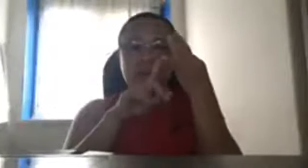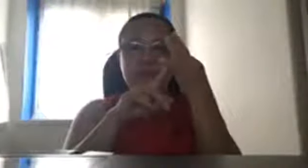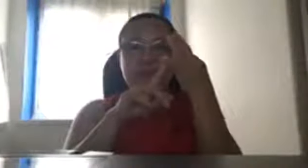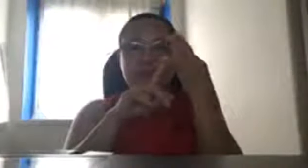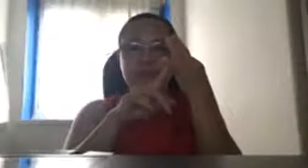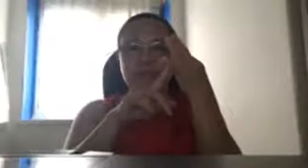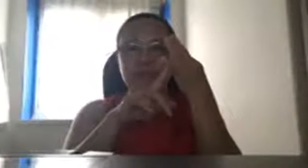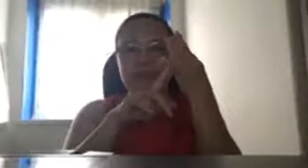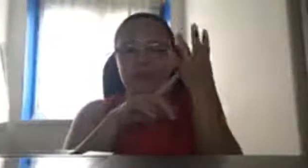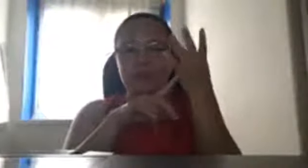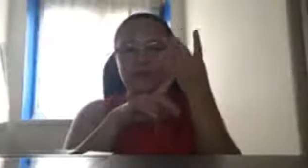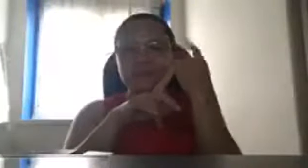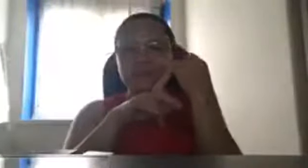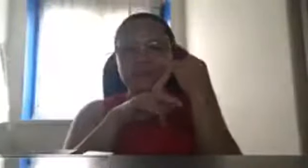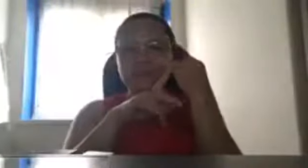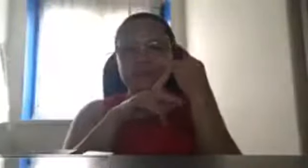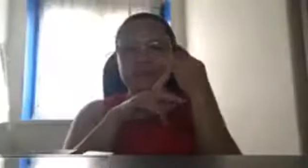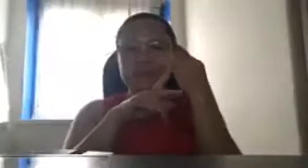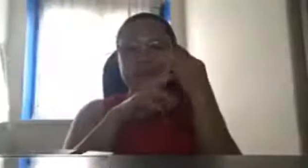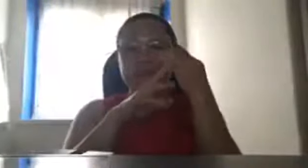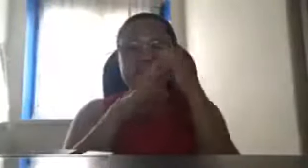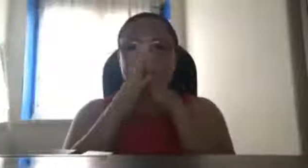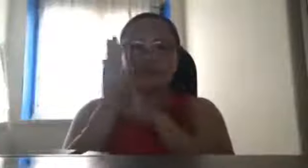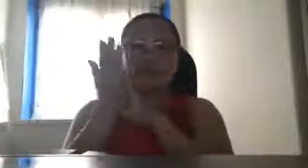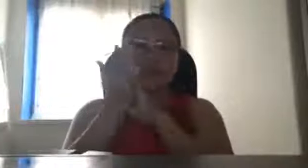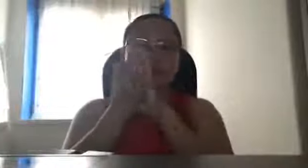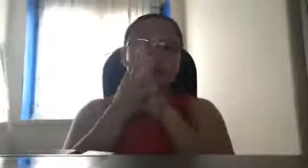behind po tayo yan ang